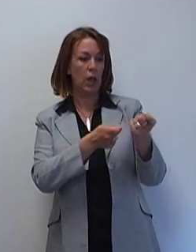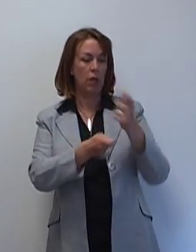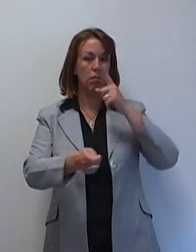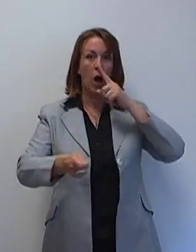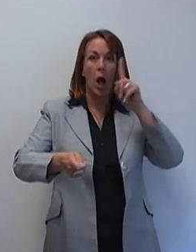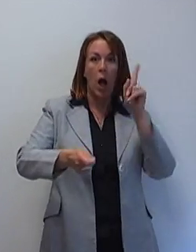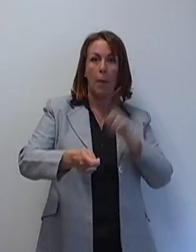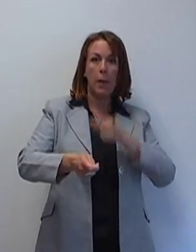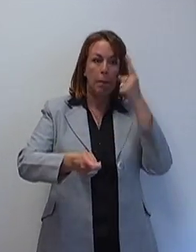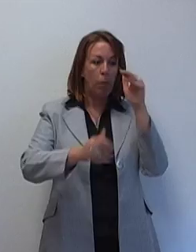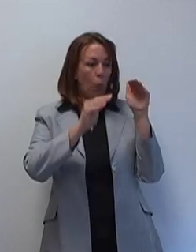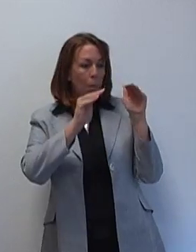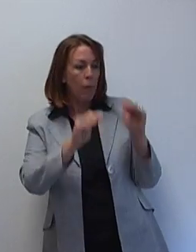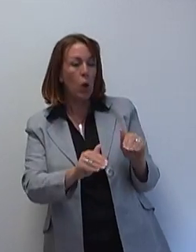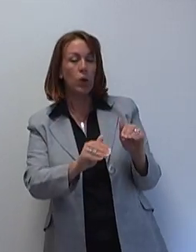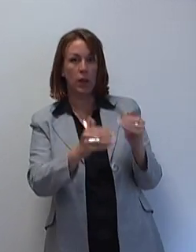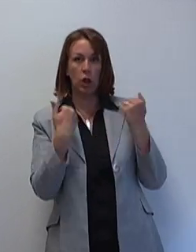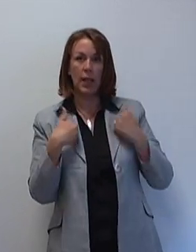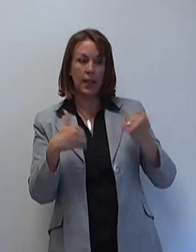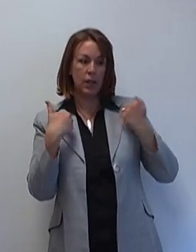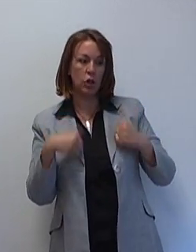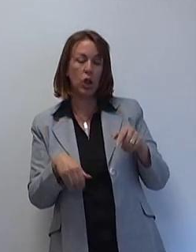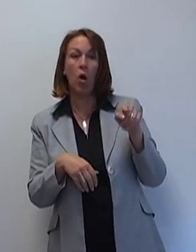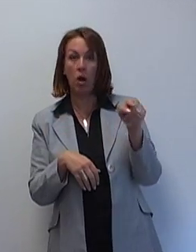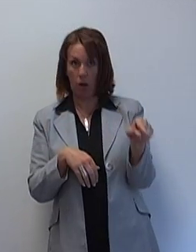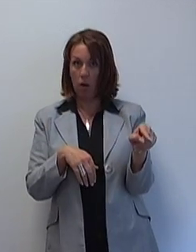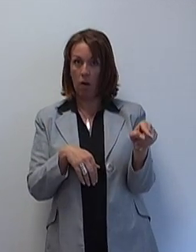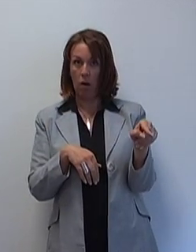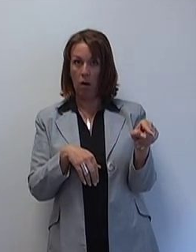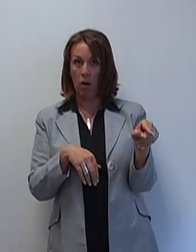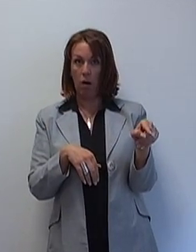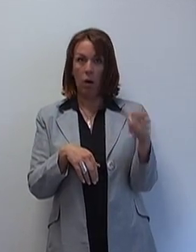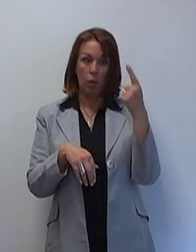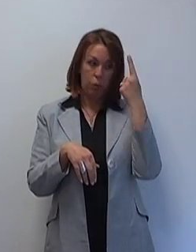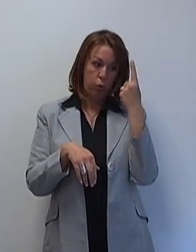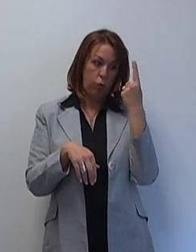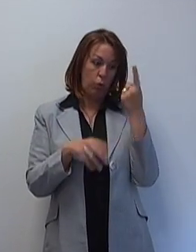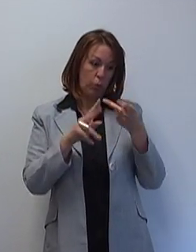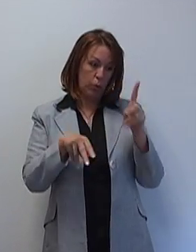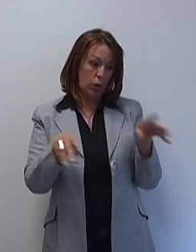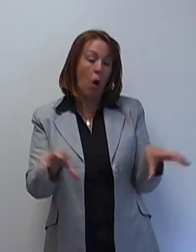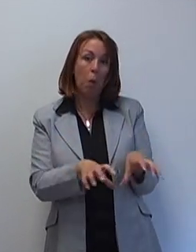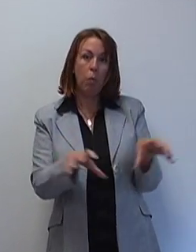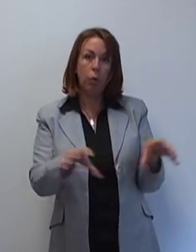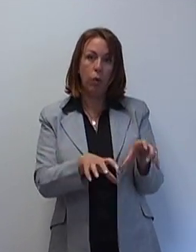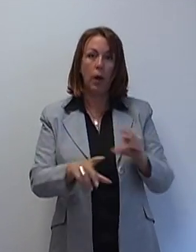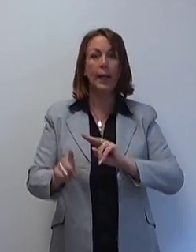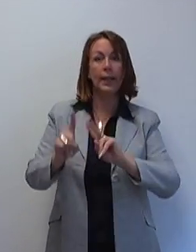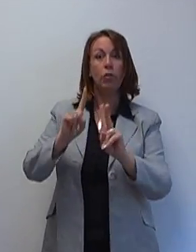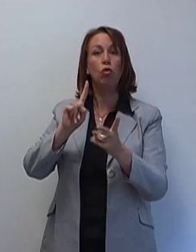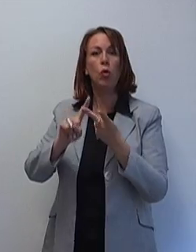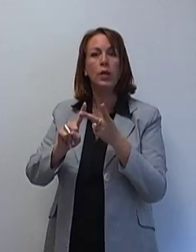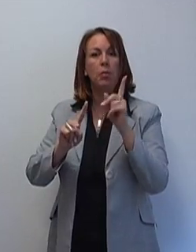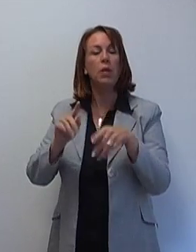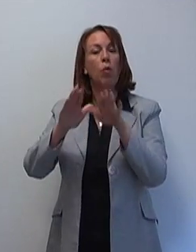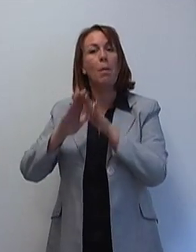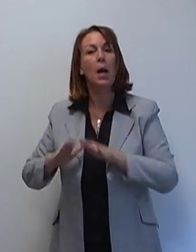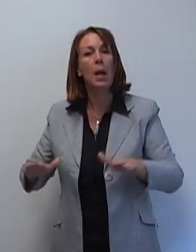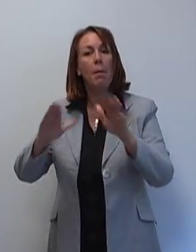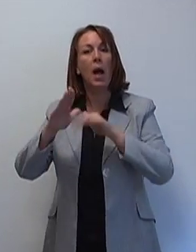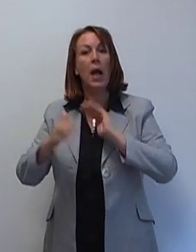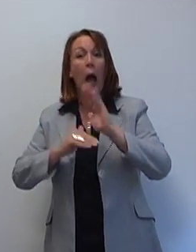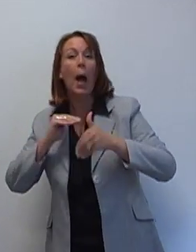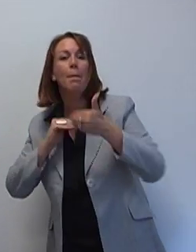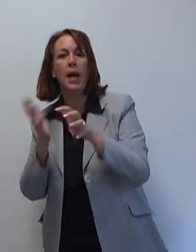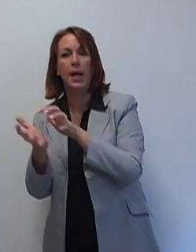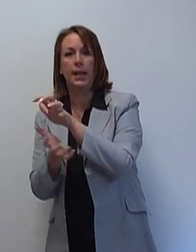gérer avec rapidité, en protégeant les gens de la crise et dans la crise, notamment en matière d'emploi, mais surtout qu'on devait